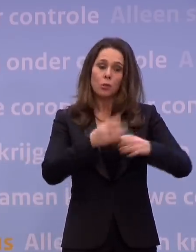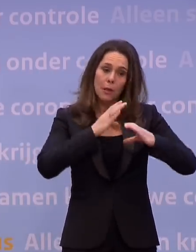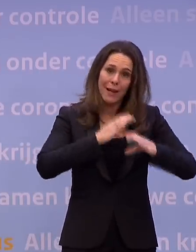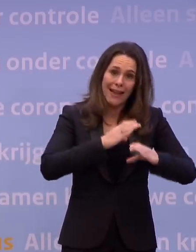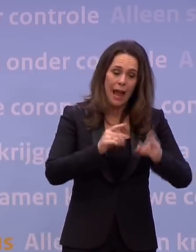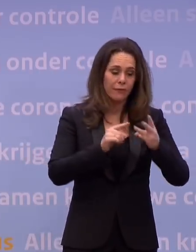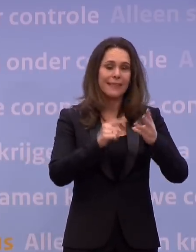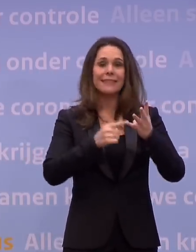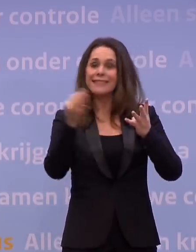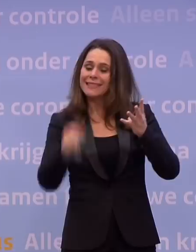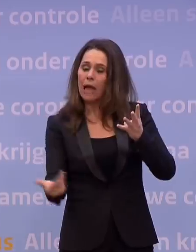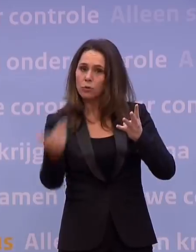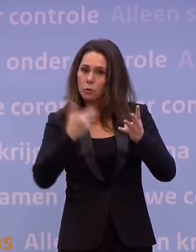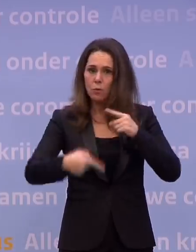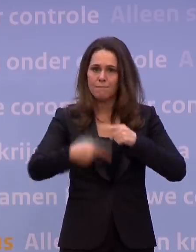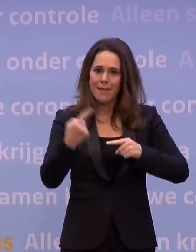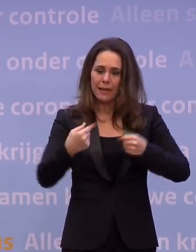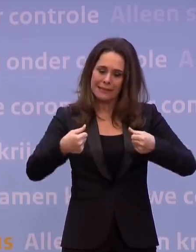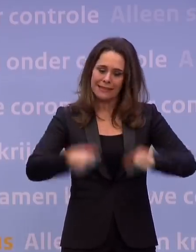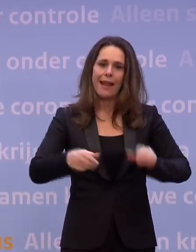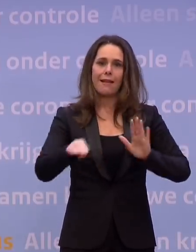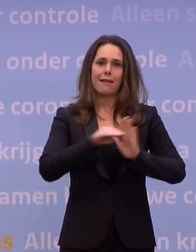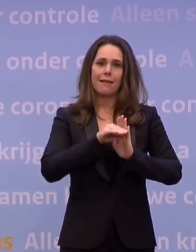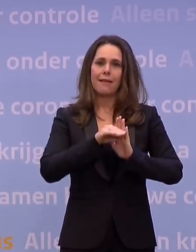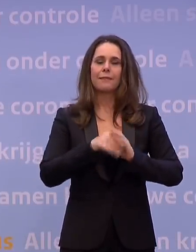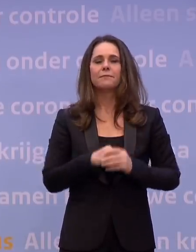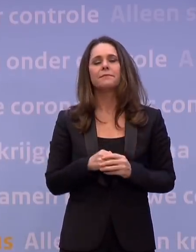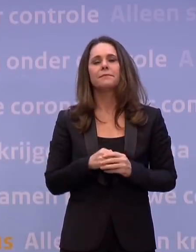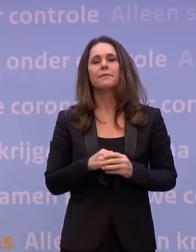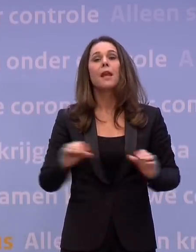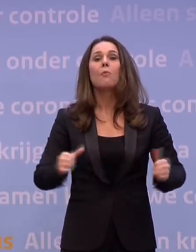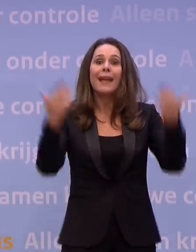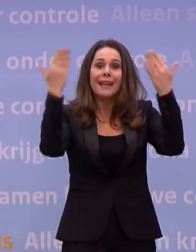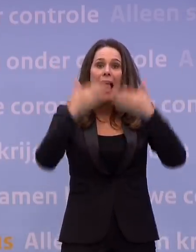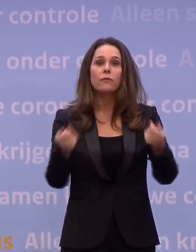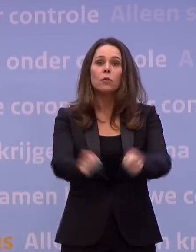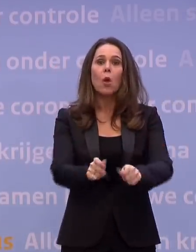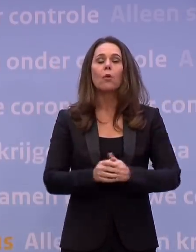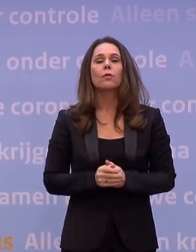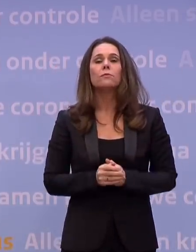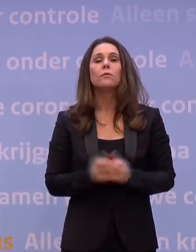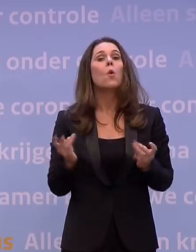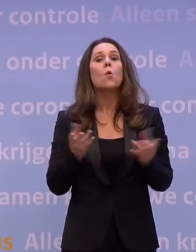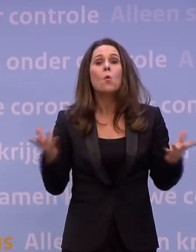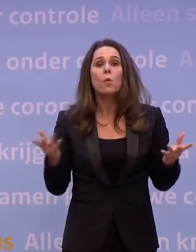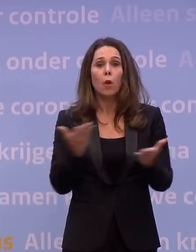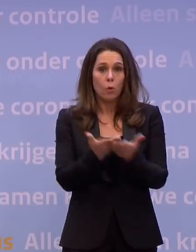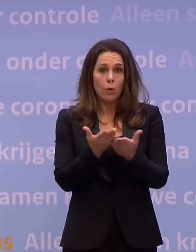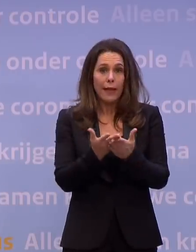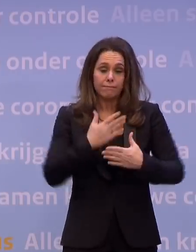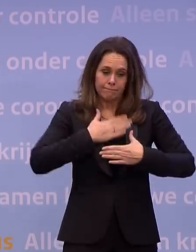aanscherpingen voor thuisbezoek. Maar ik begin met de avondklok. Hoe gaat die er wat ons betreft concreet uitzien?